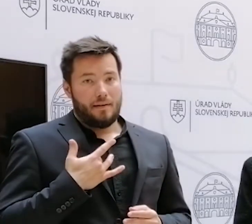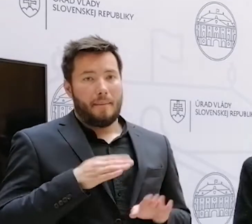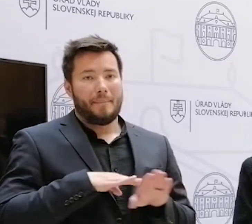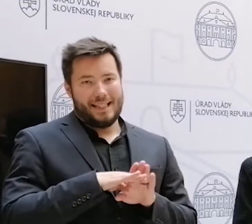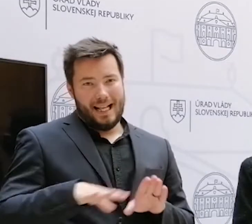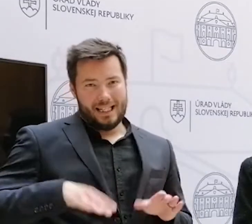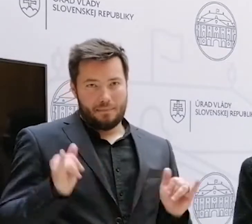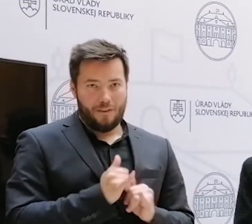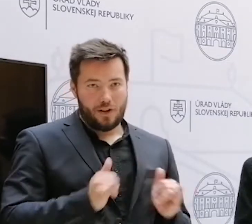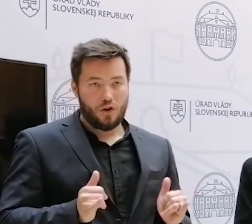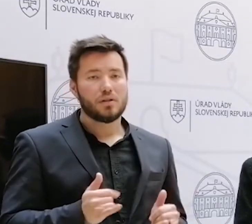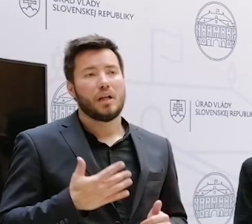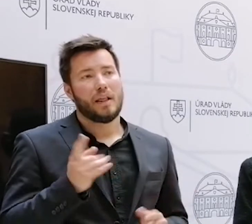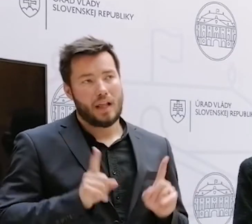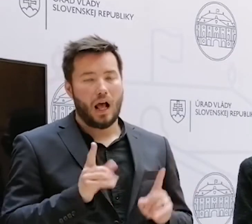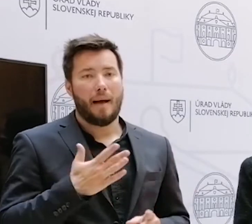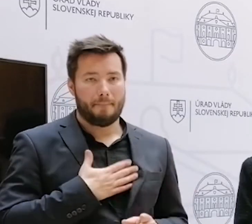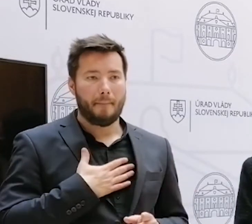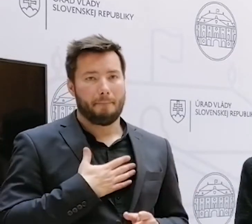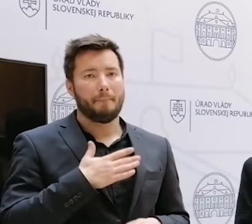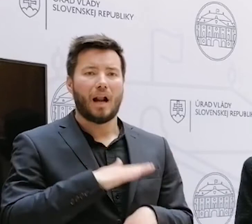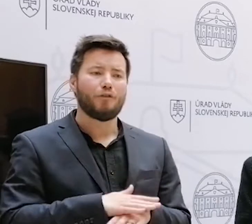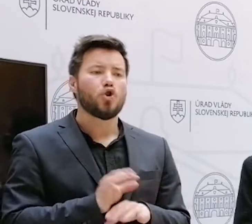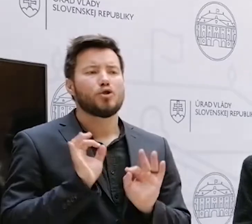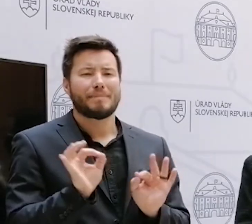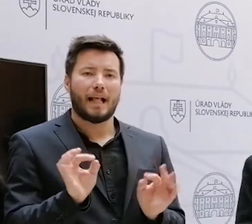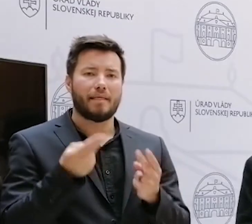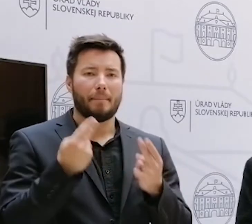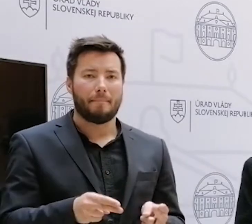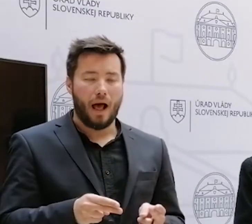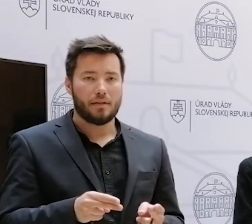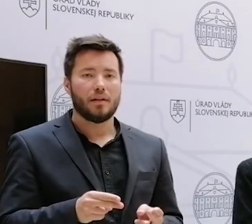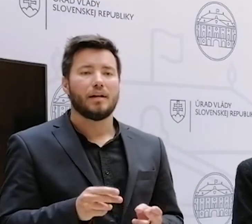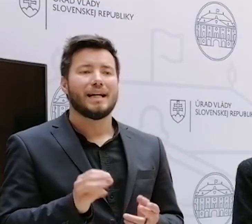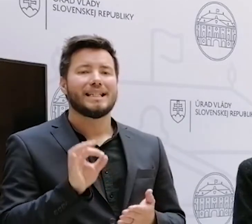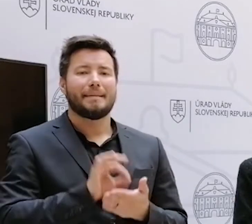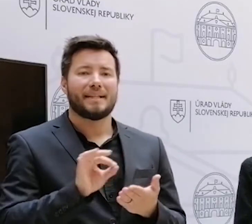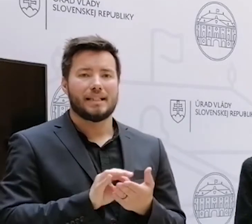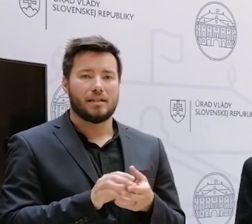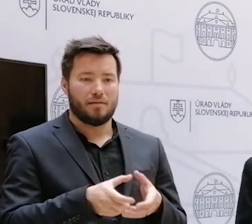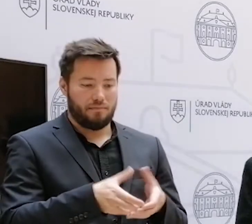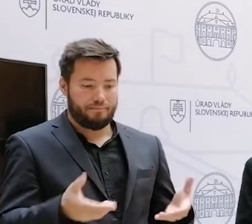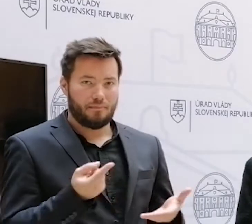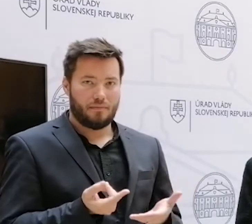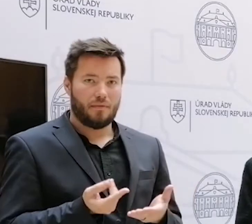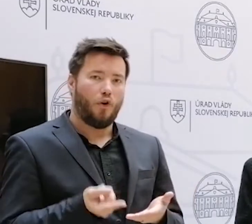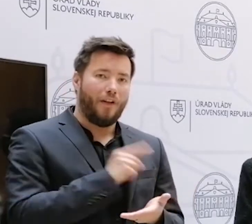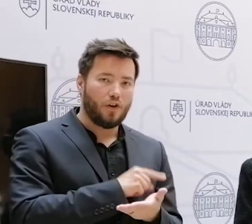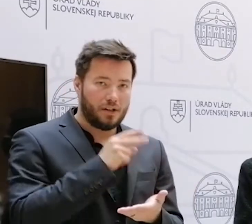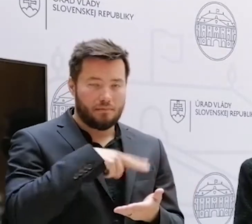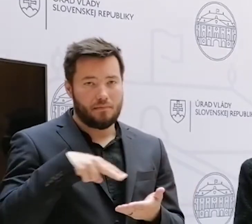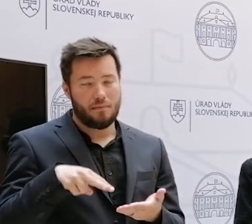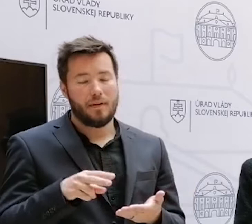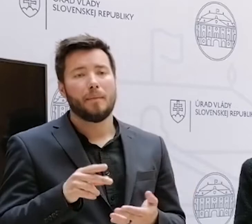spravodlivosti určité oprávnenia vo vymedzených prípadoch, kedy nahliadám do spisov. A treba samozrejme vždy obozretne